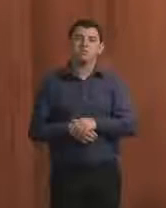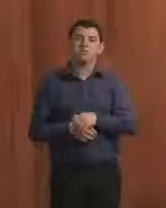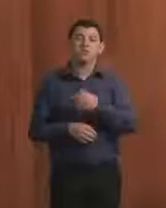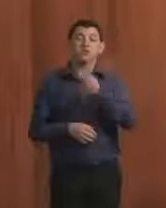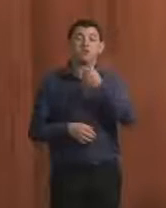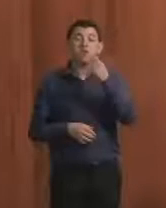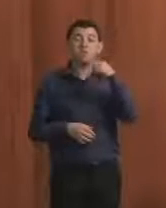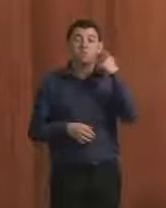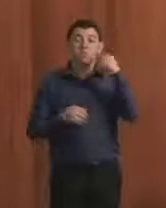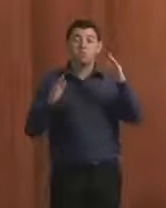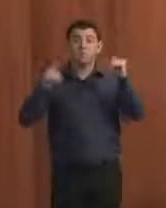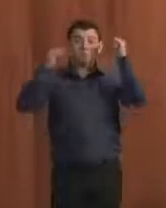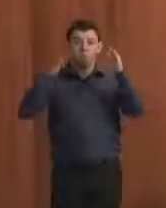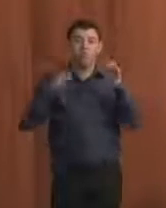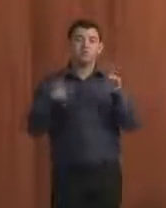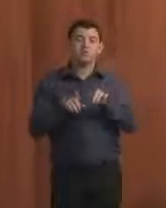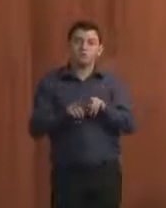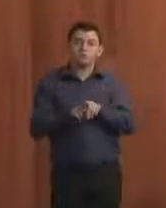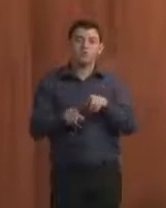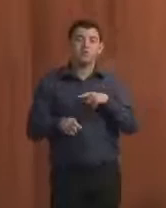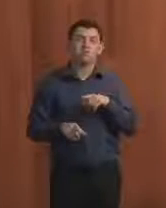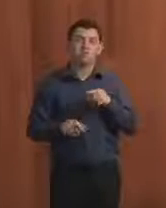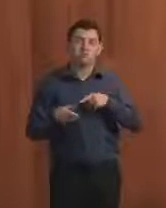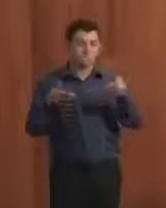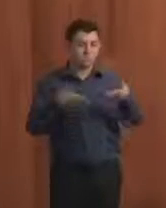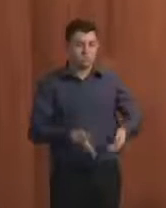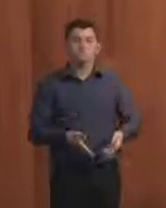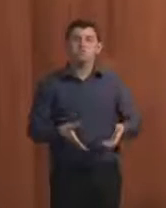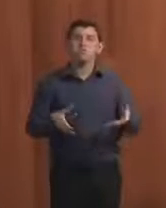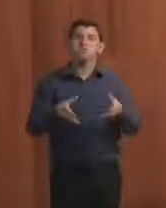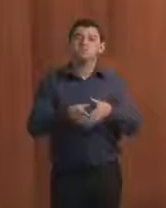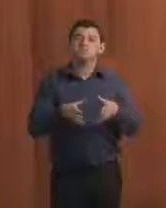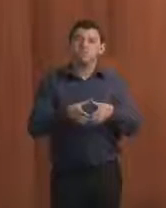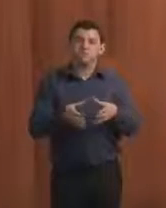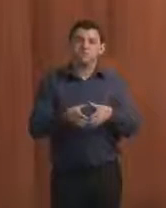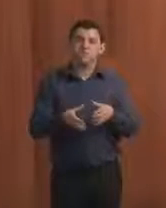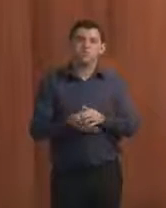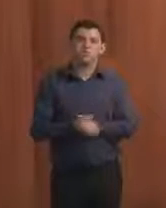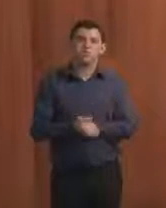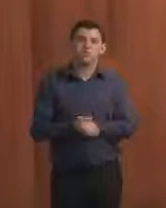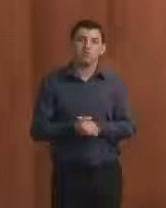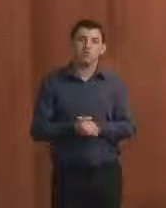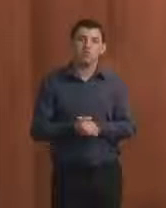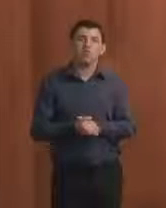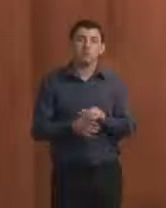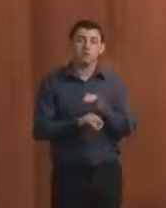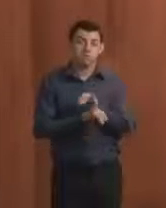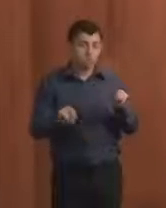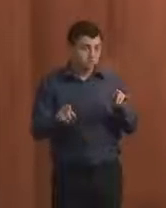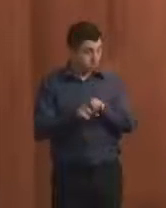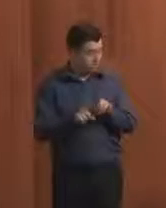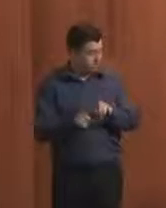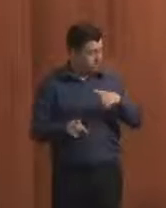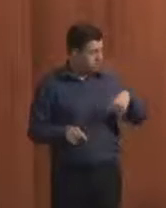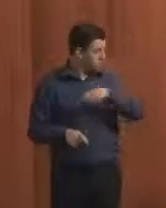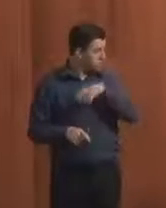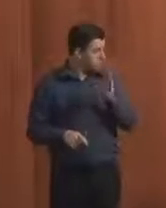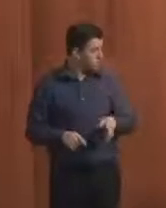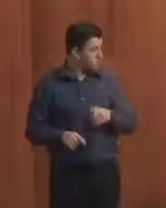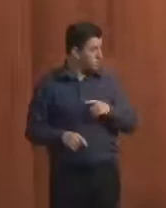burocracias excessivas, para participar dos movimentos de campanha. Também comentou